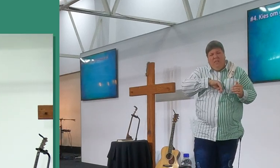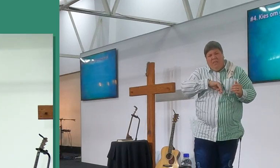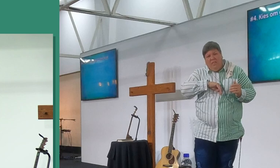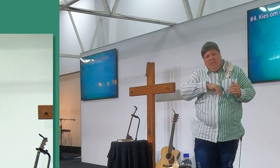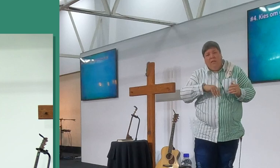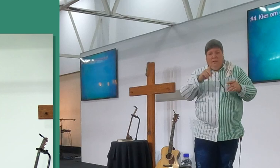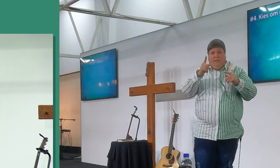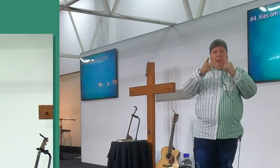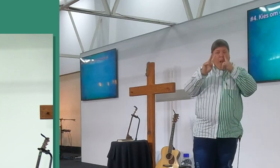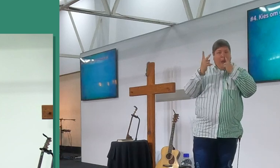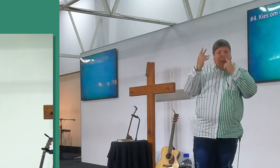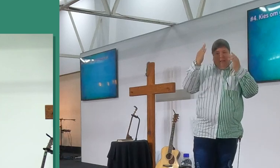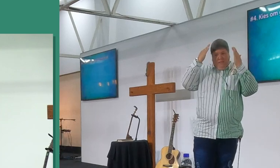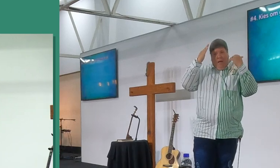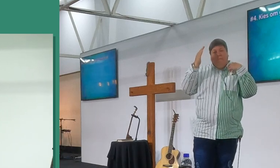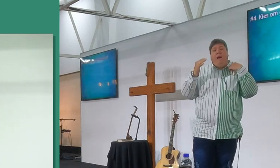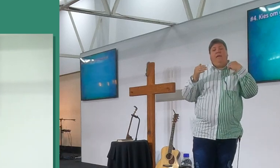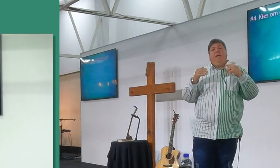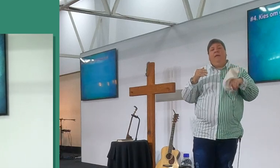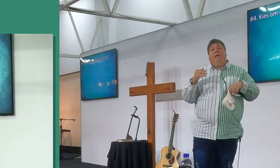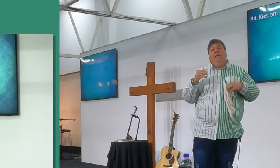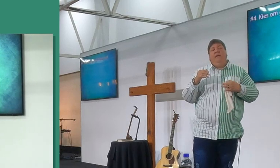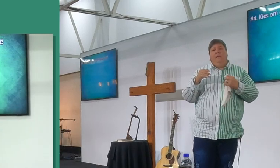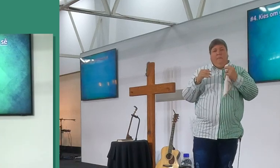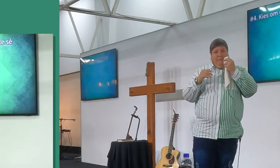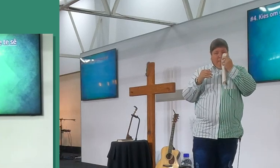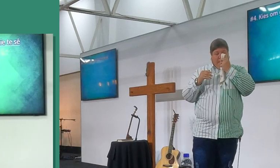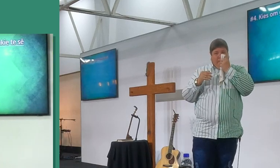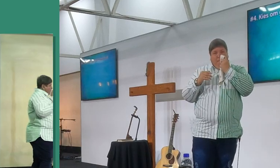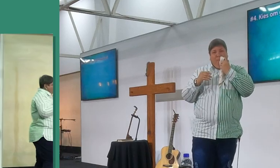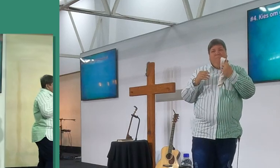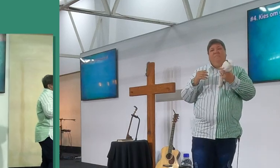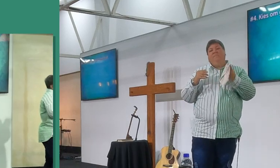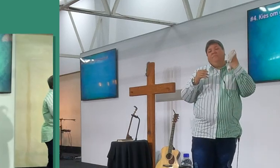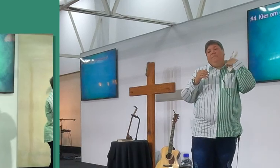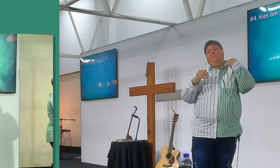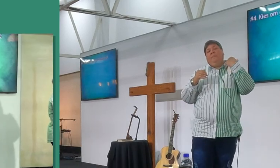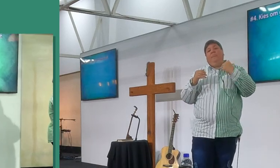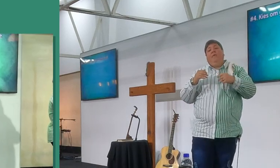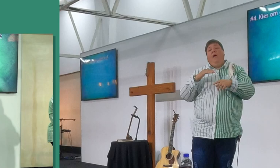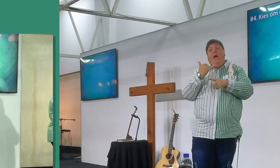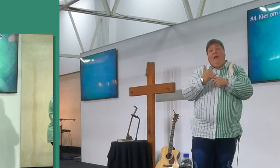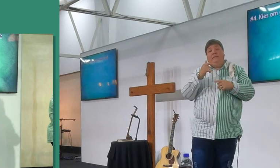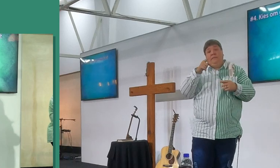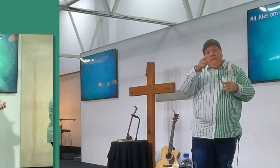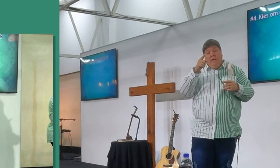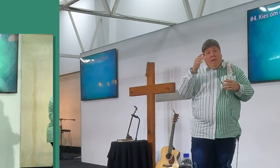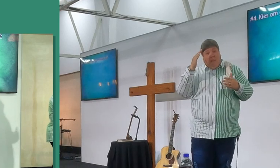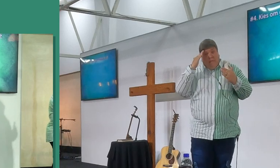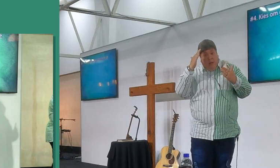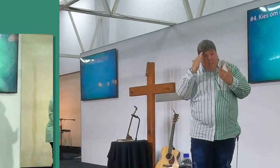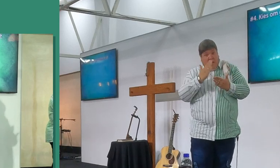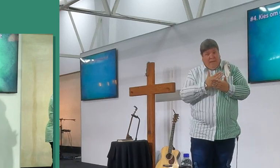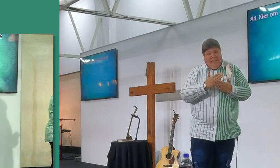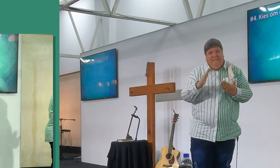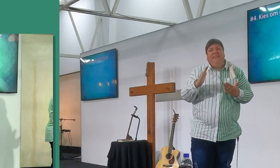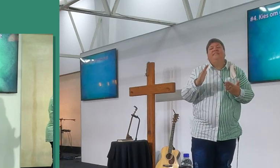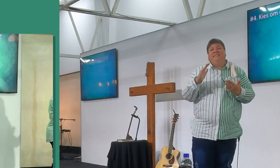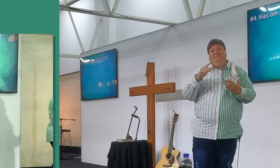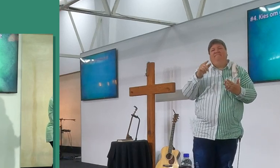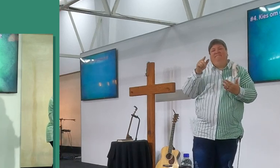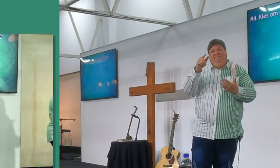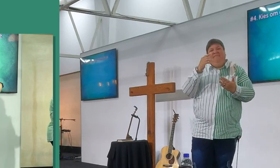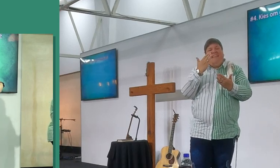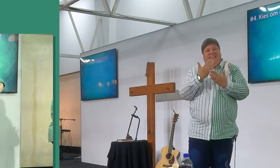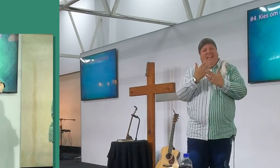dankbaarheid wees, die probleem is, sê die dankbaarheid was nie in Christus gewortel nie, so dit was nie volhoudbaar nie, so, as ek en jy kies om gereeld dankbaar te sê, dit moes onder ons